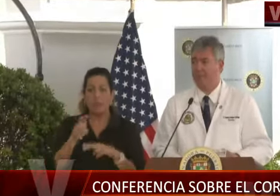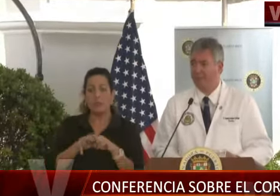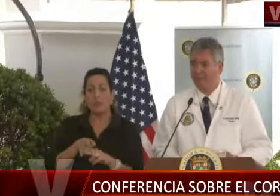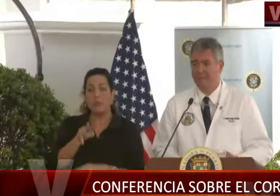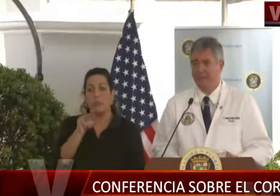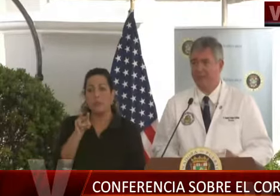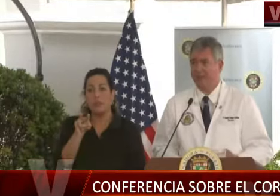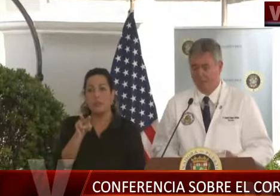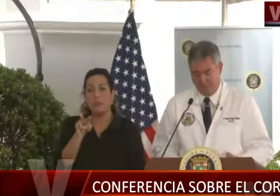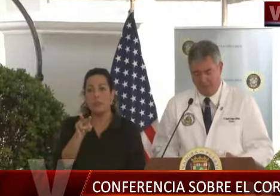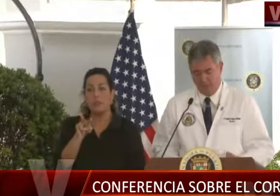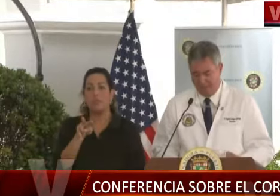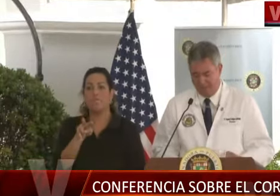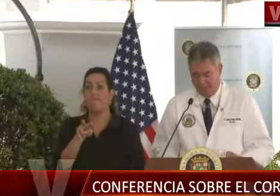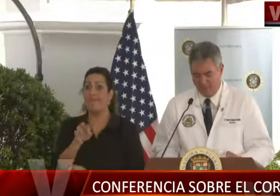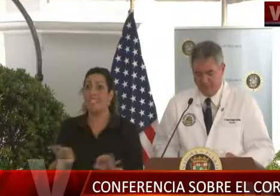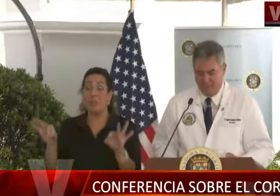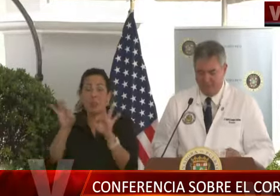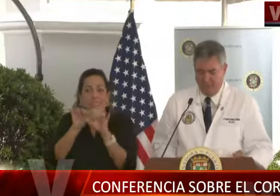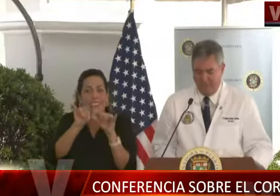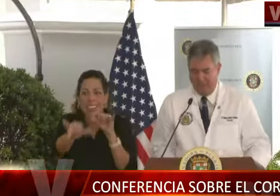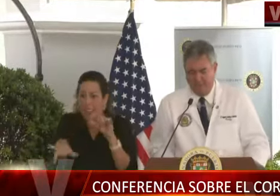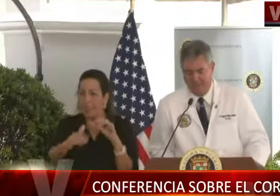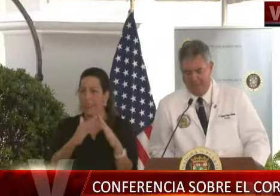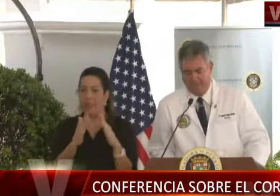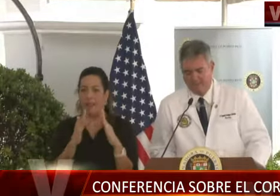importante para reducir el contagio.